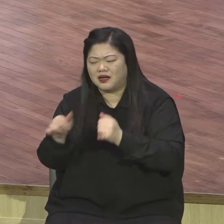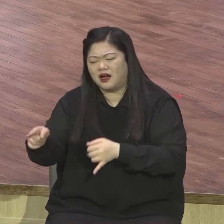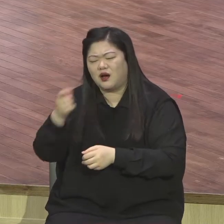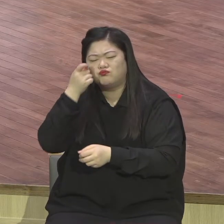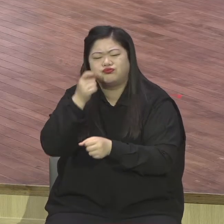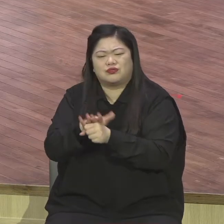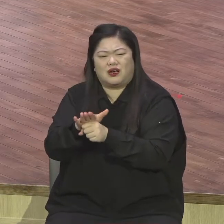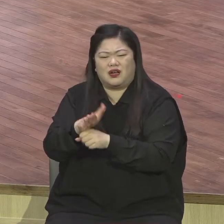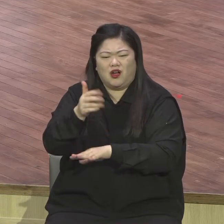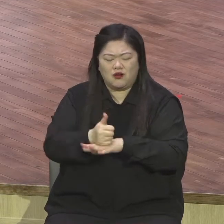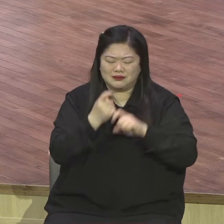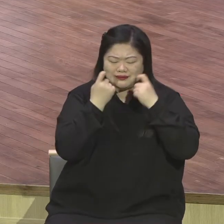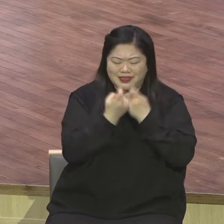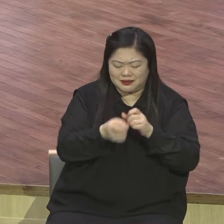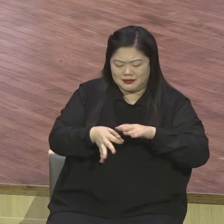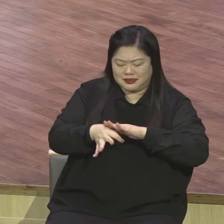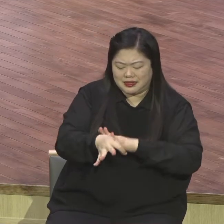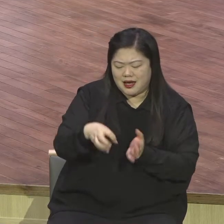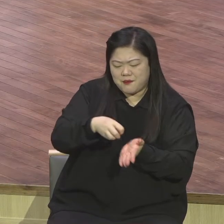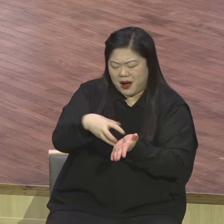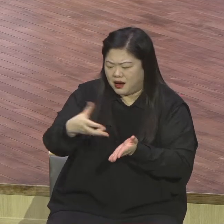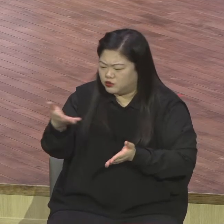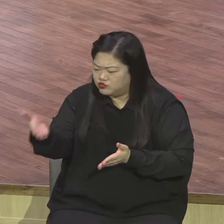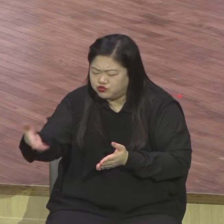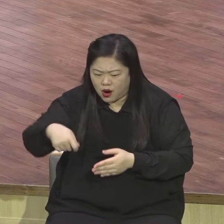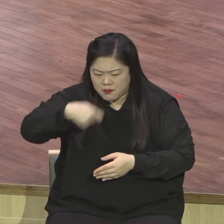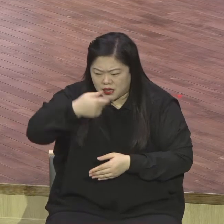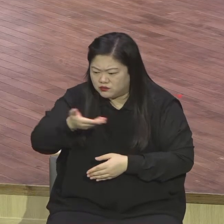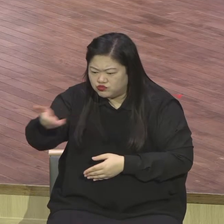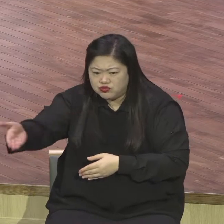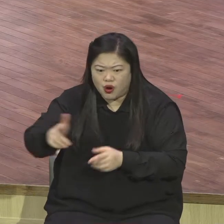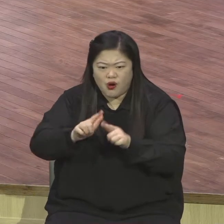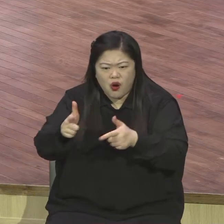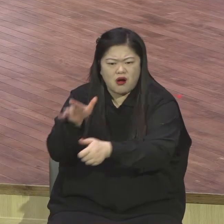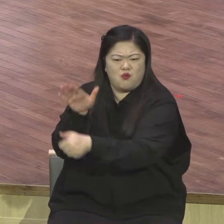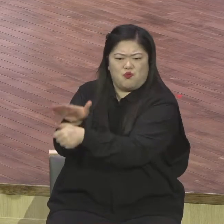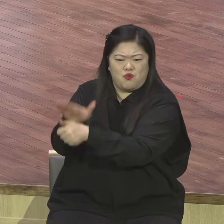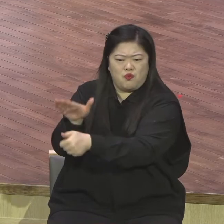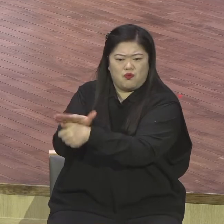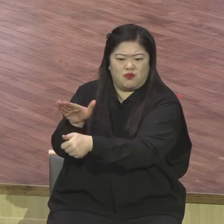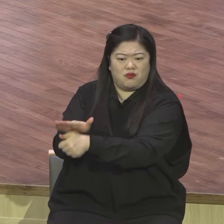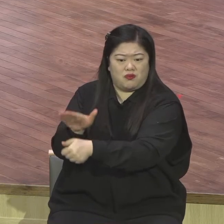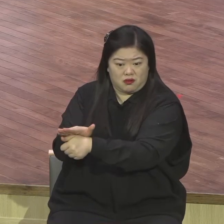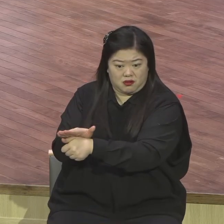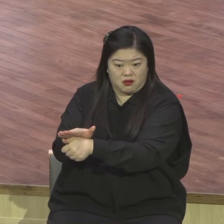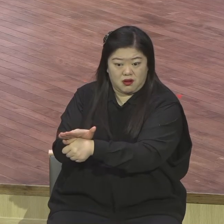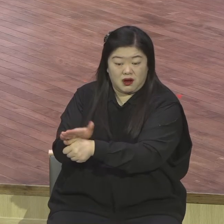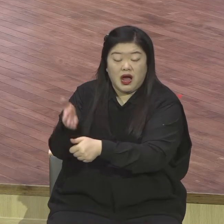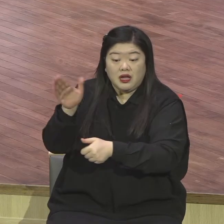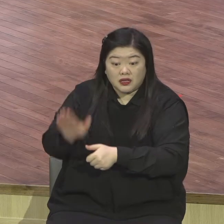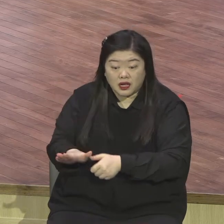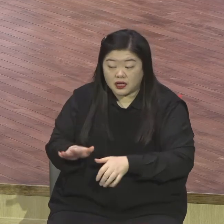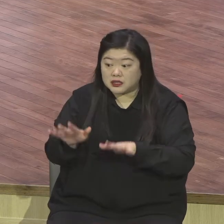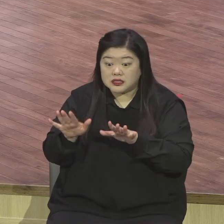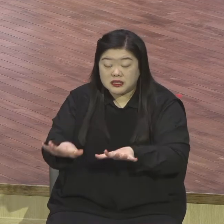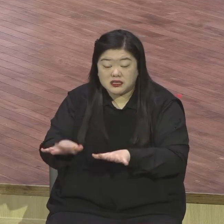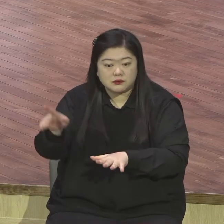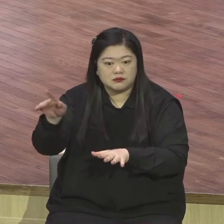지금 또 그러는데 얼마나 늘어났는지 어마어마하게 늘어났어요. 노숙자들이 미국은 다릅니다. 한